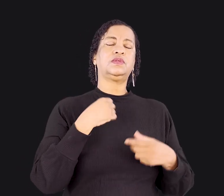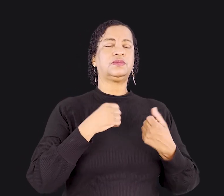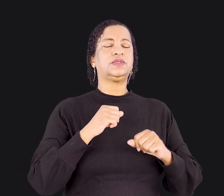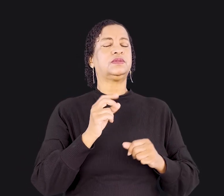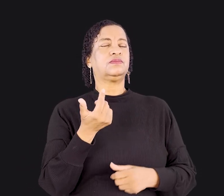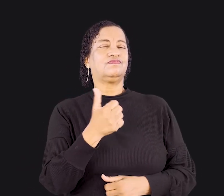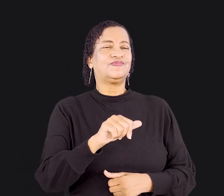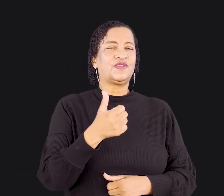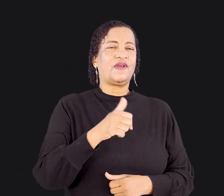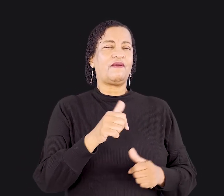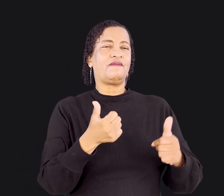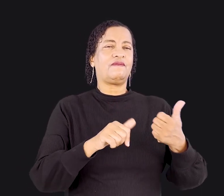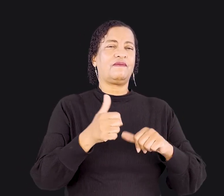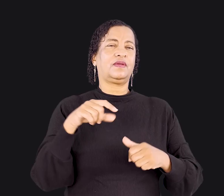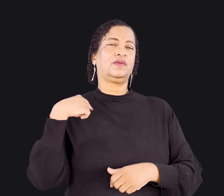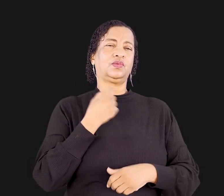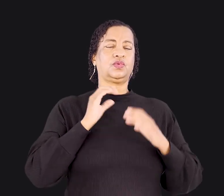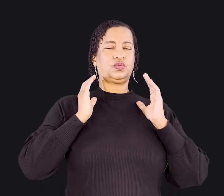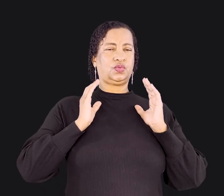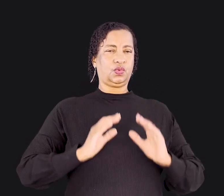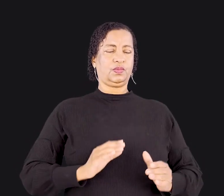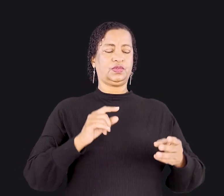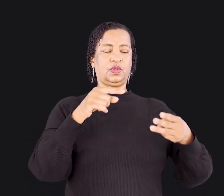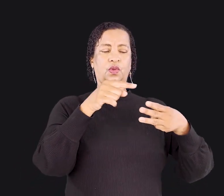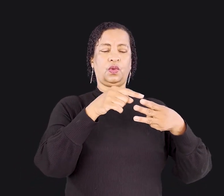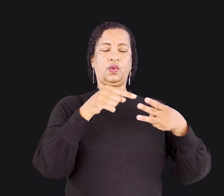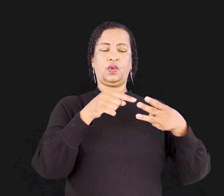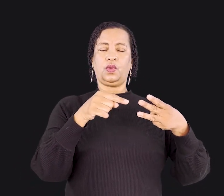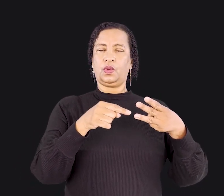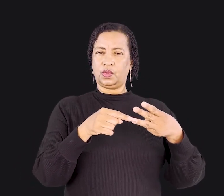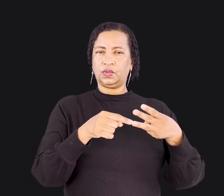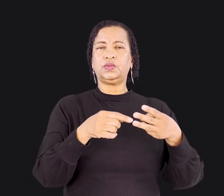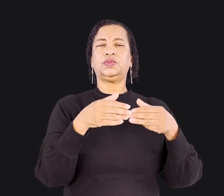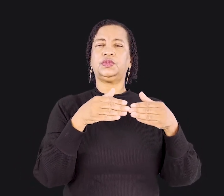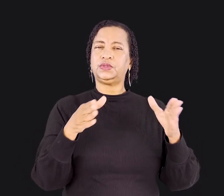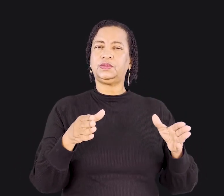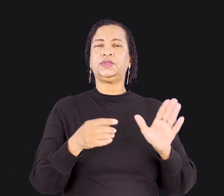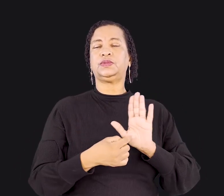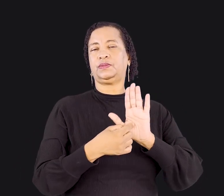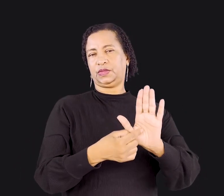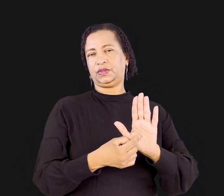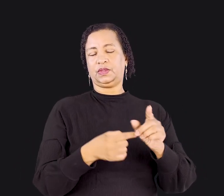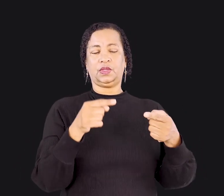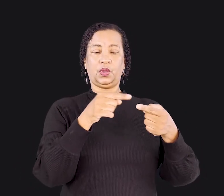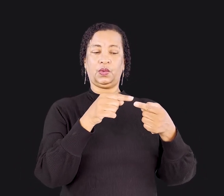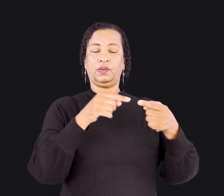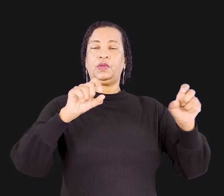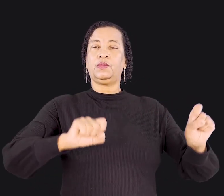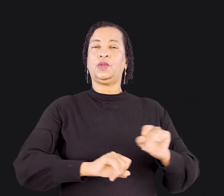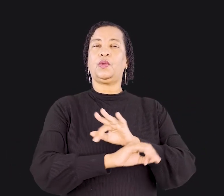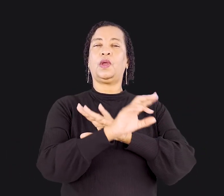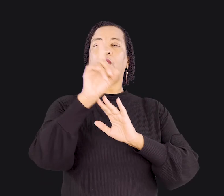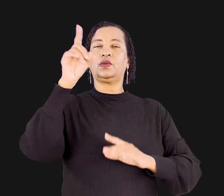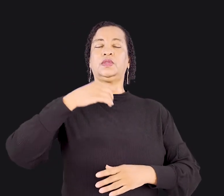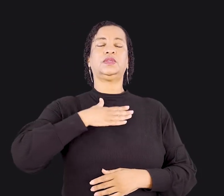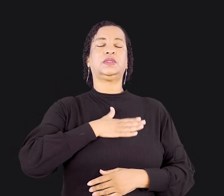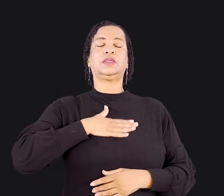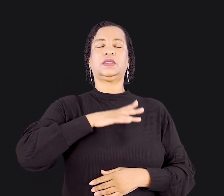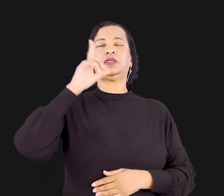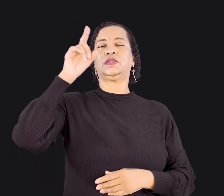comportamento de acordo com os três princípios apresentados por Paulo. O primeiro deles é a glória de Deus. Agradar a Deus é fazer o